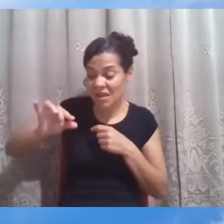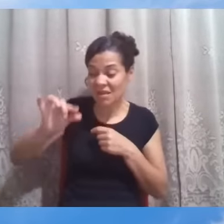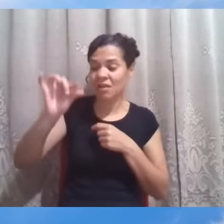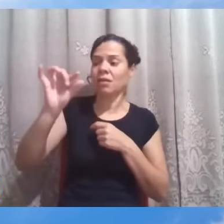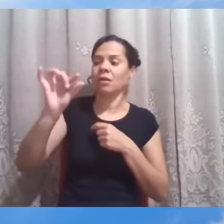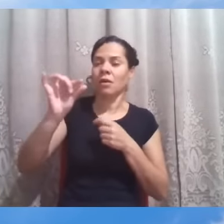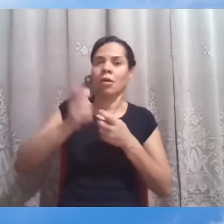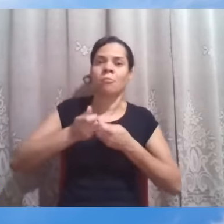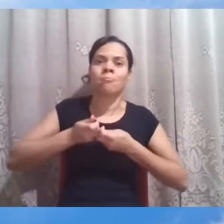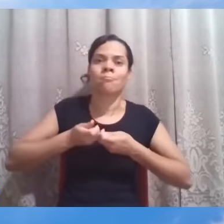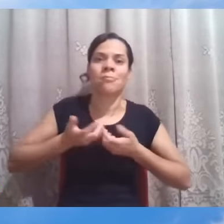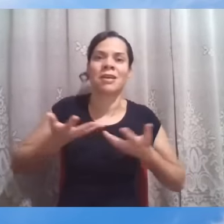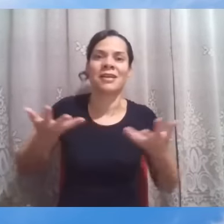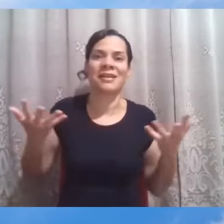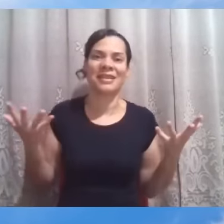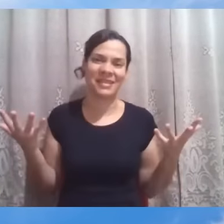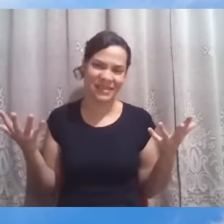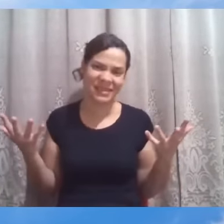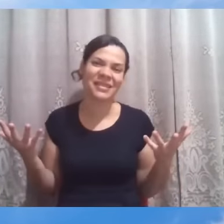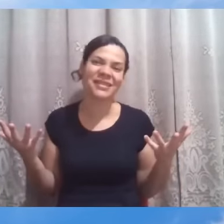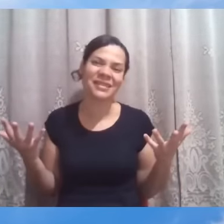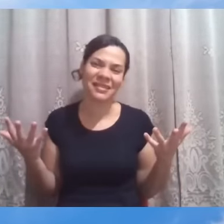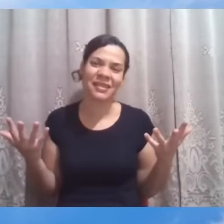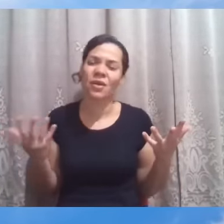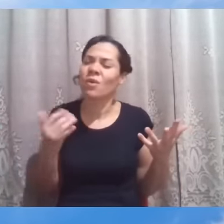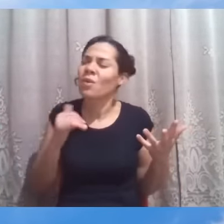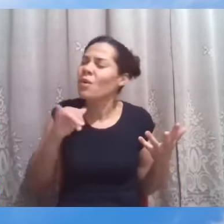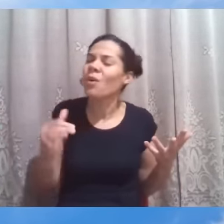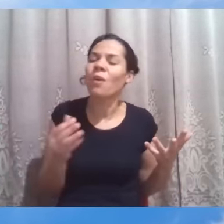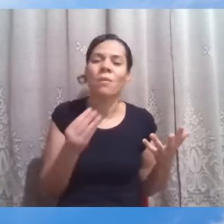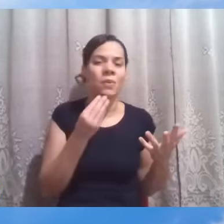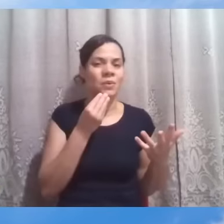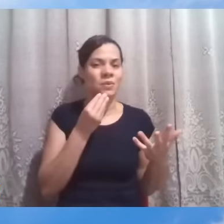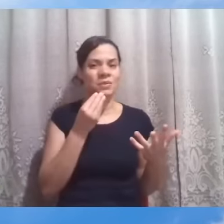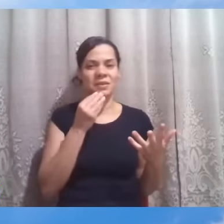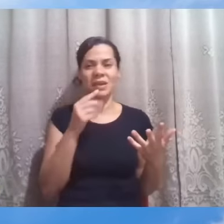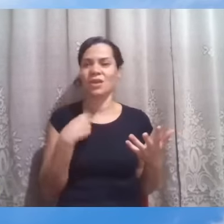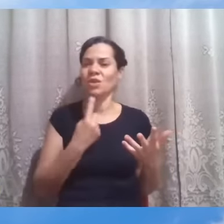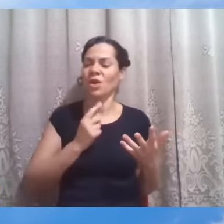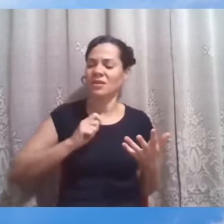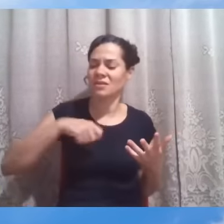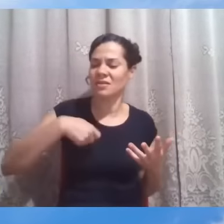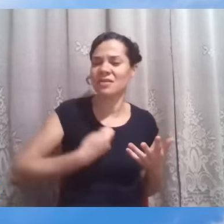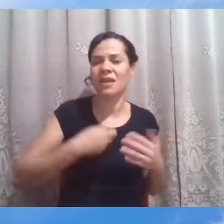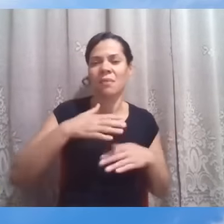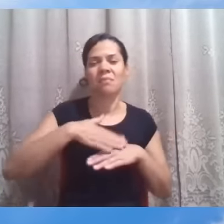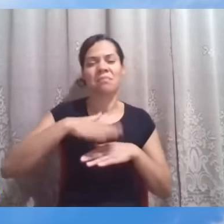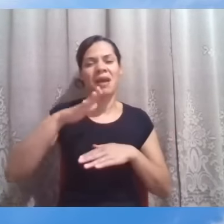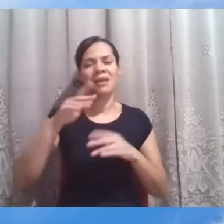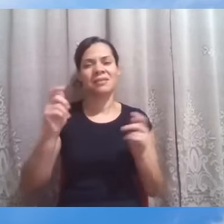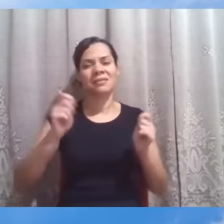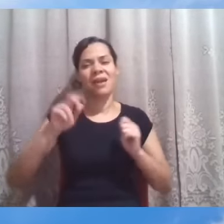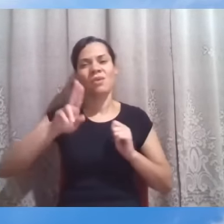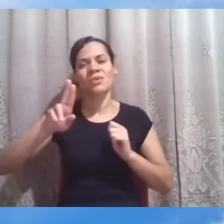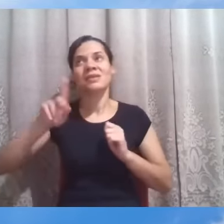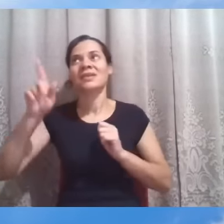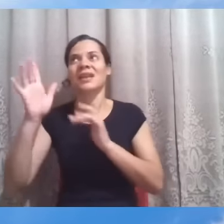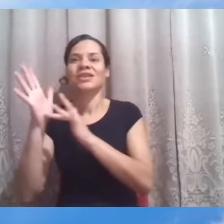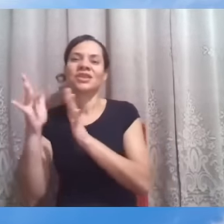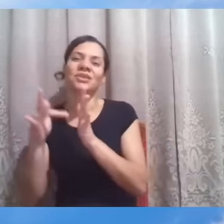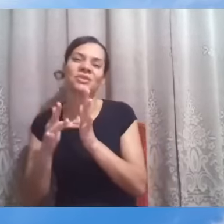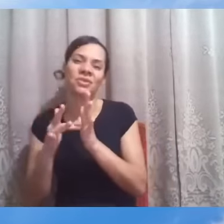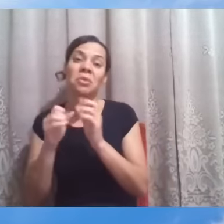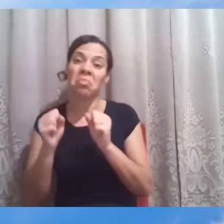Para nós, o mínimo de possibilidade de sermos mais úteis com Cristo, ainda que os outros não nos considerem, ainda que sejamos